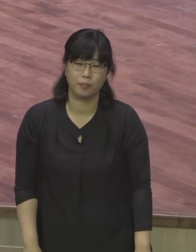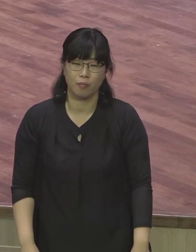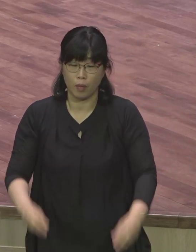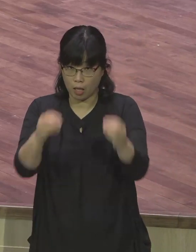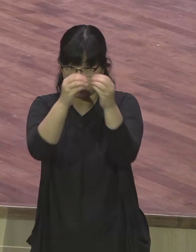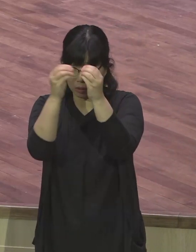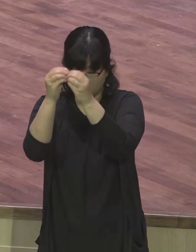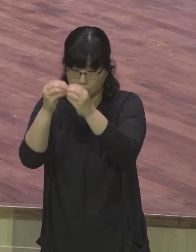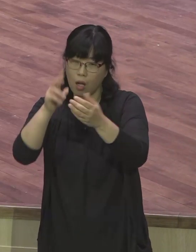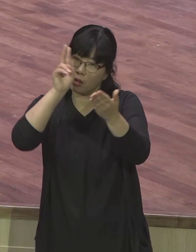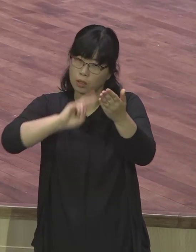찬양하도록 하겠습니다